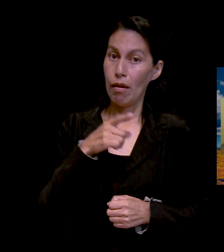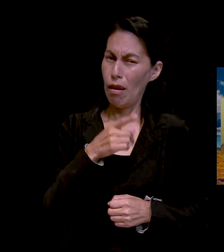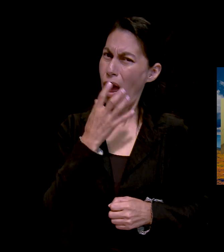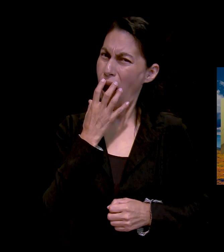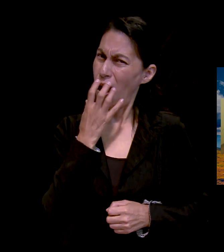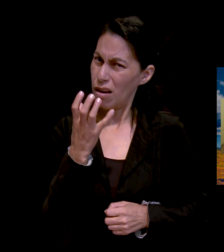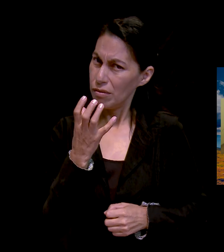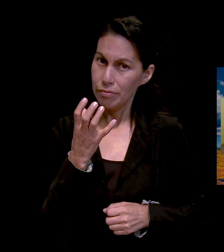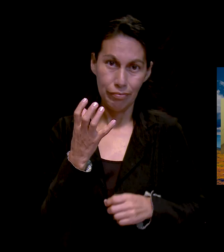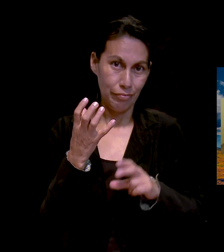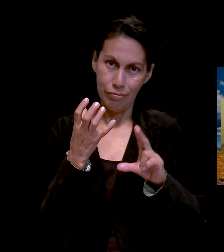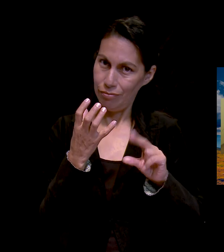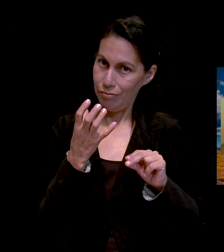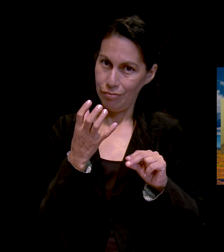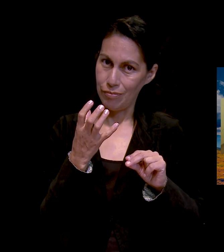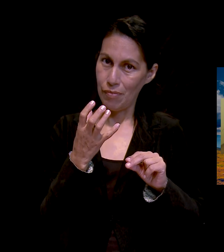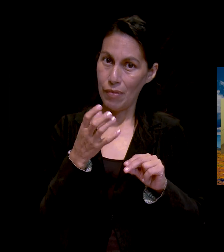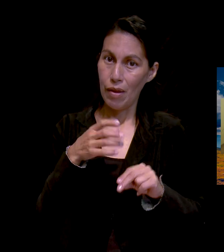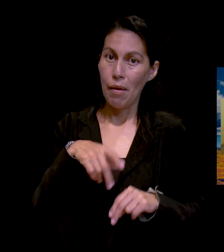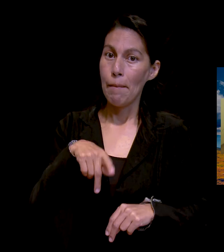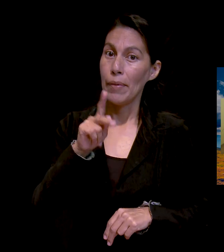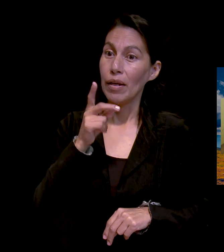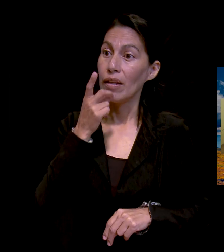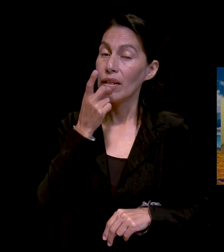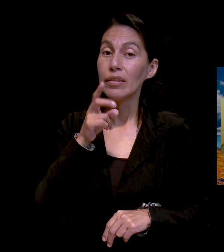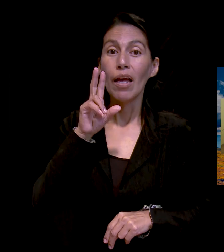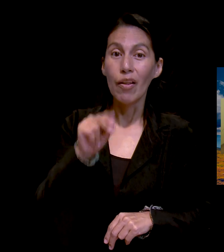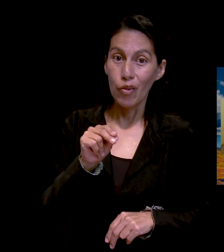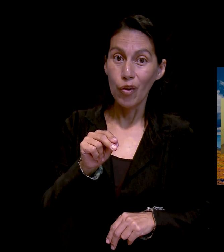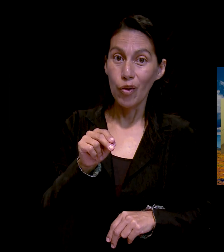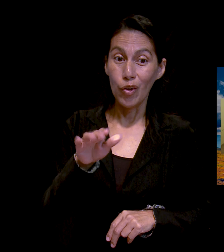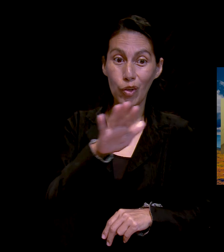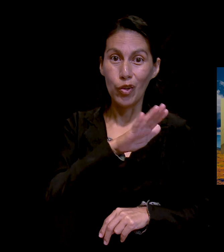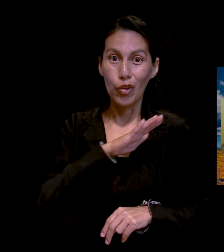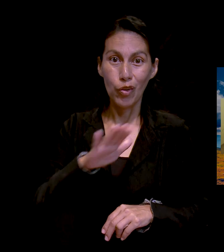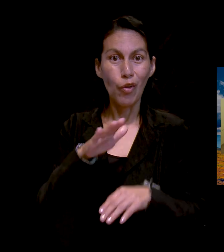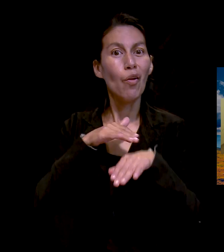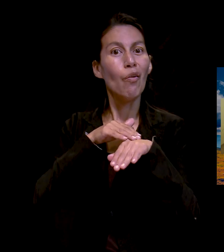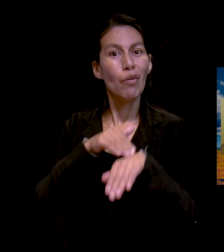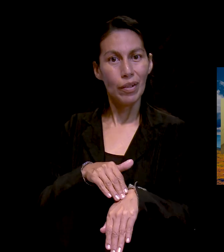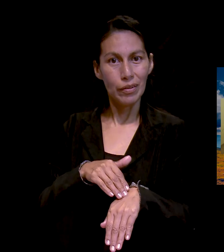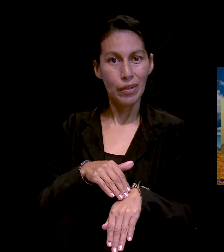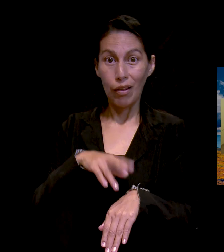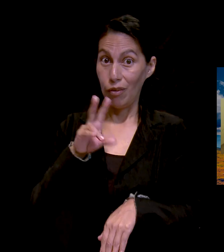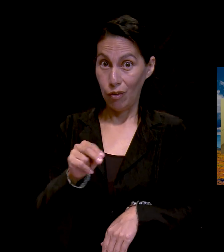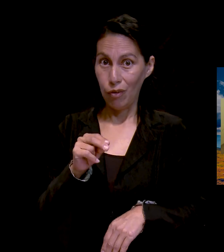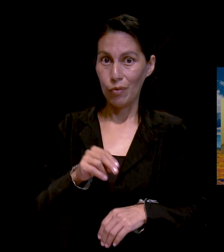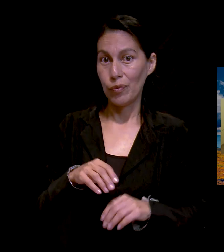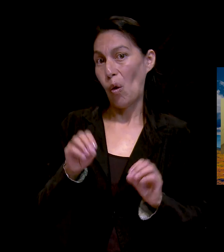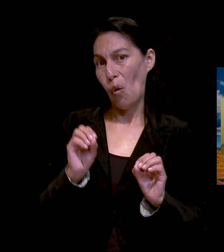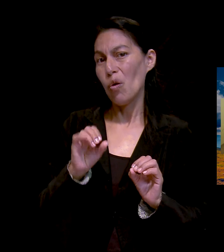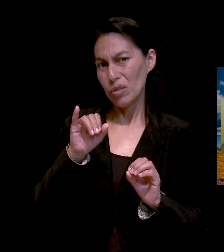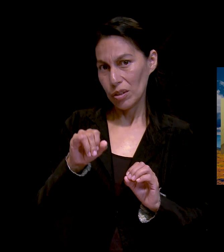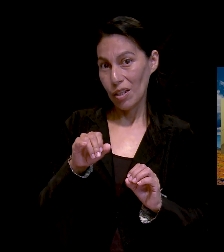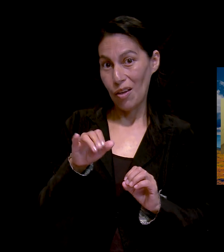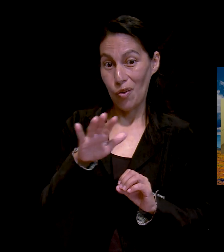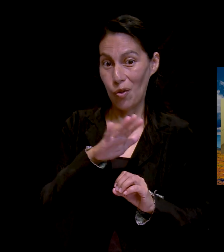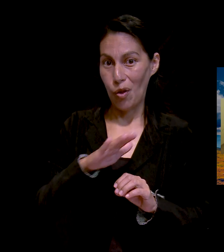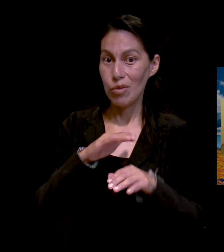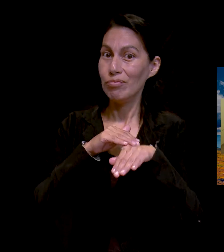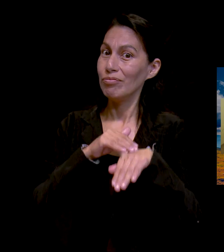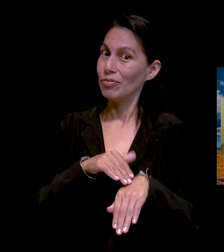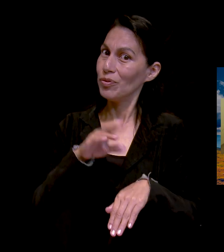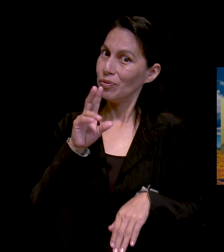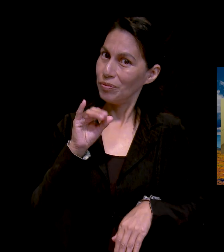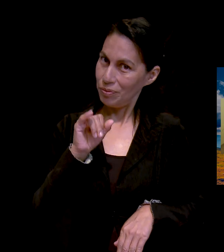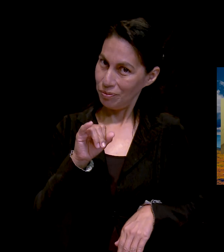nada, pero simplemente decía no y era no. O sea, decía sí y era sí, ¿verdad? Y nadie cambiaba su